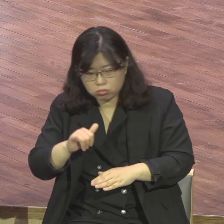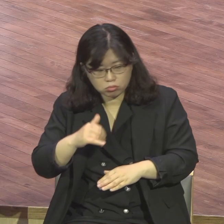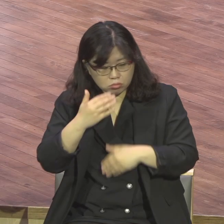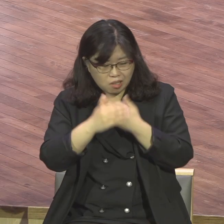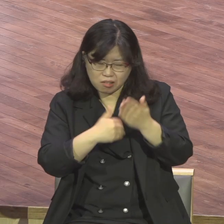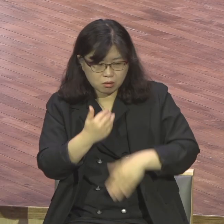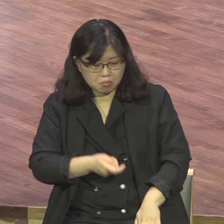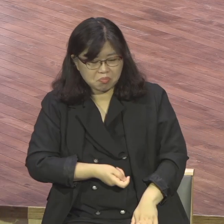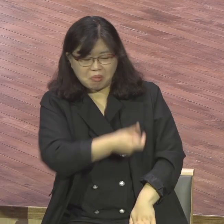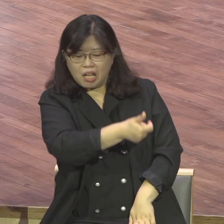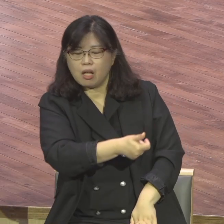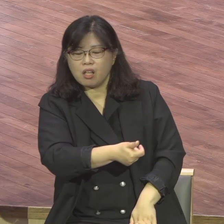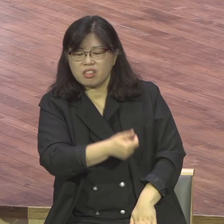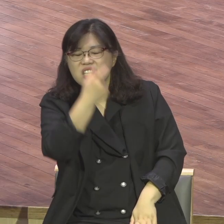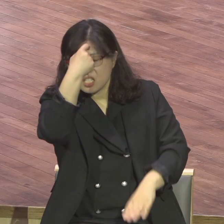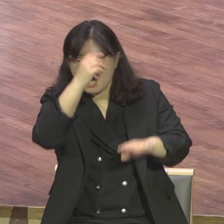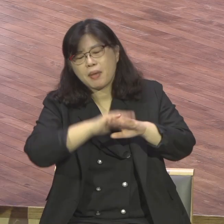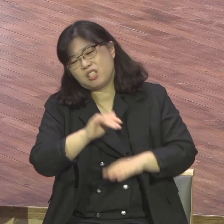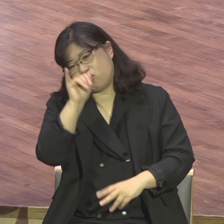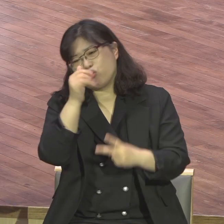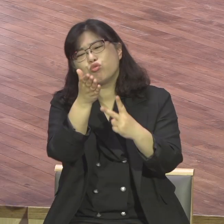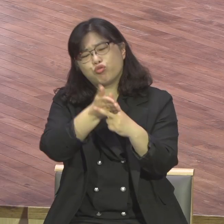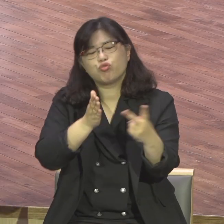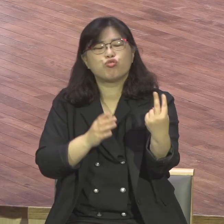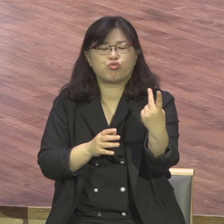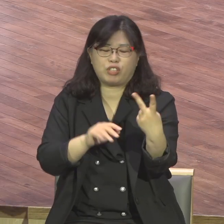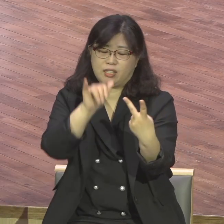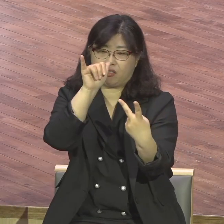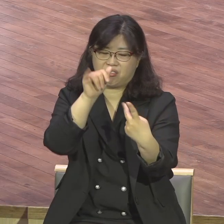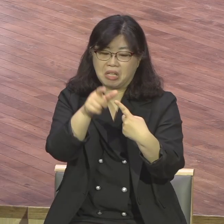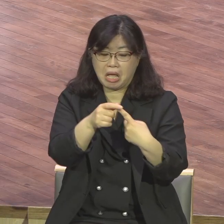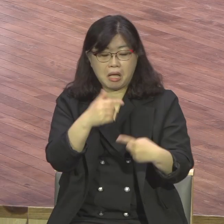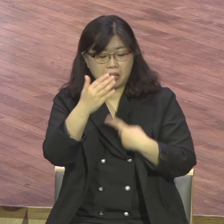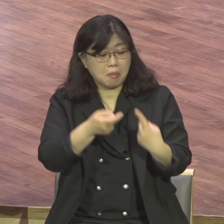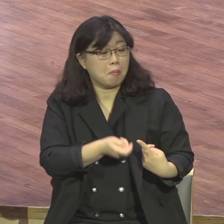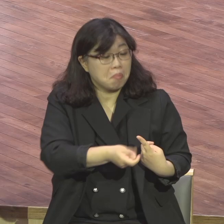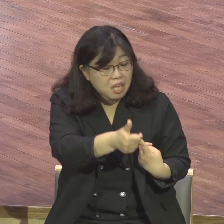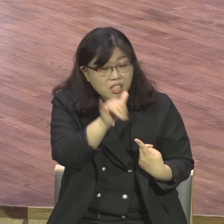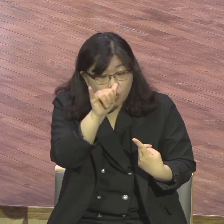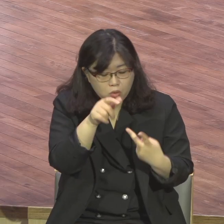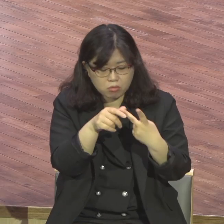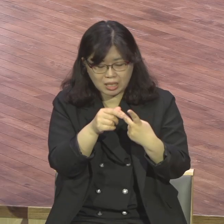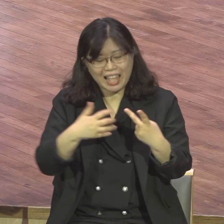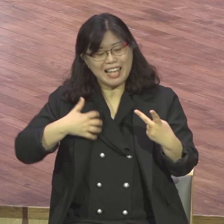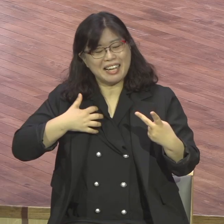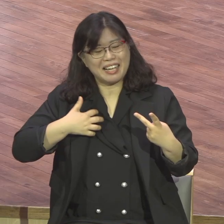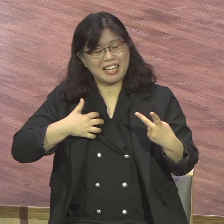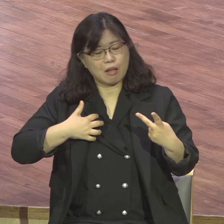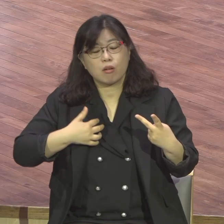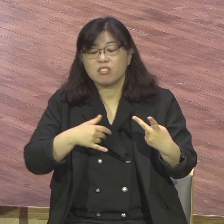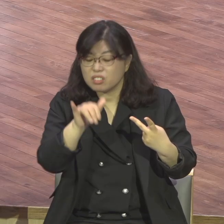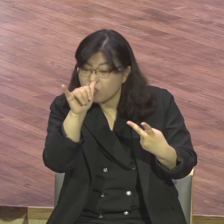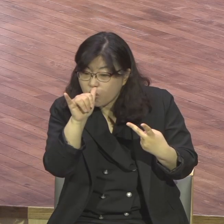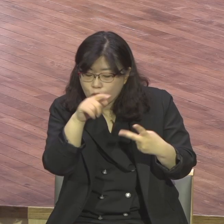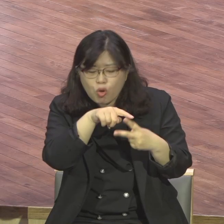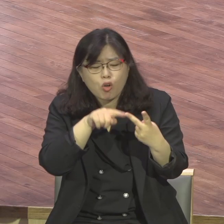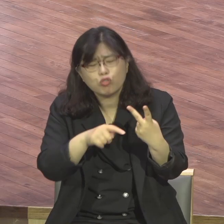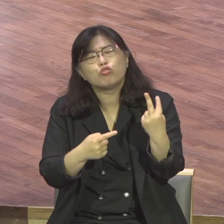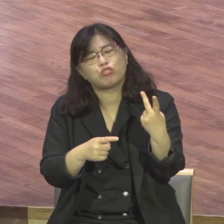구약되는 제사, 신약되는 예배 요즘 예배, 받는 예배, 안 받는 예배 이 가운데 이사야 1장에 보면 예를 들어